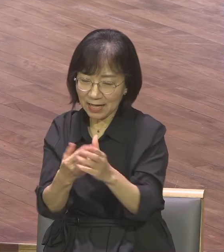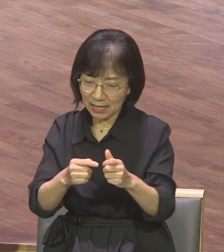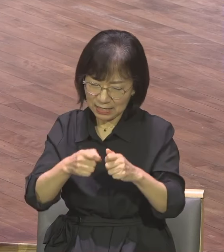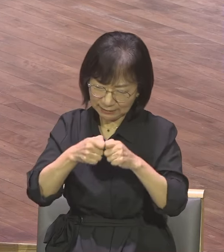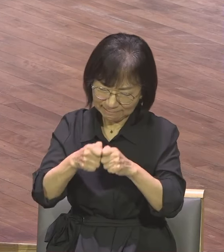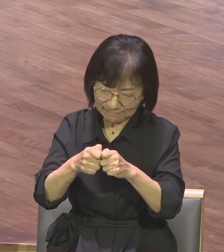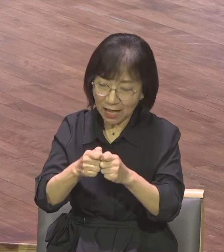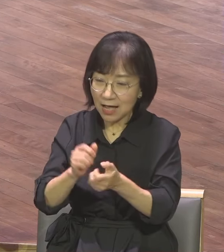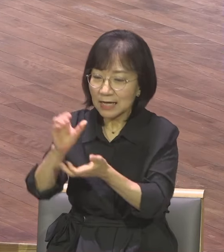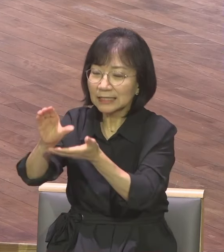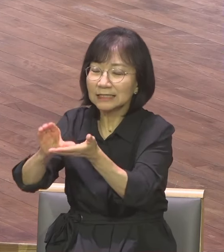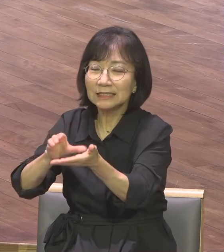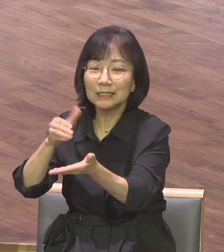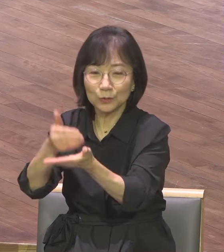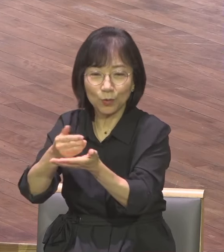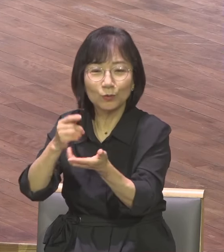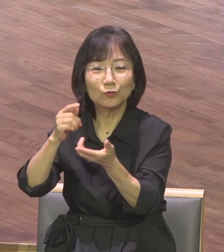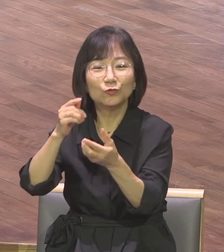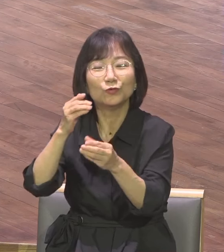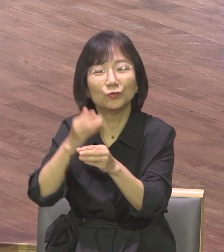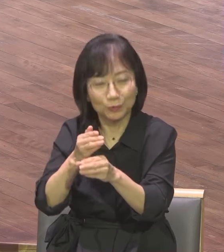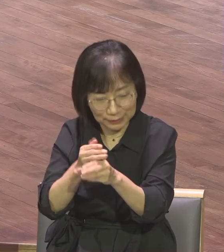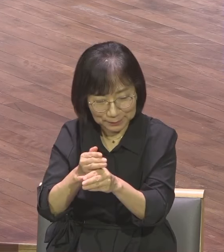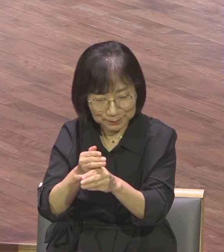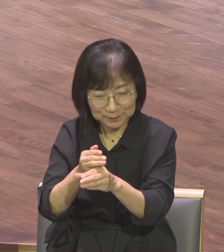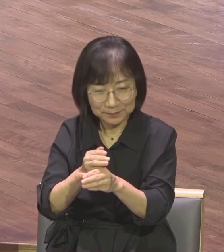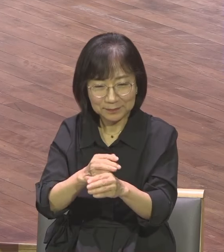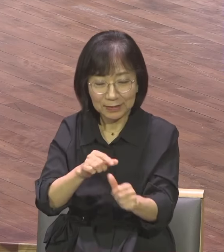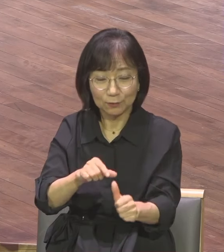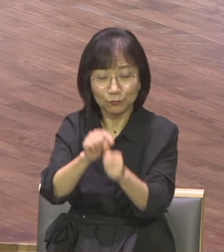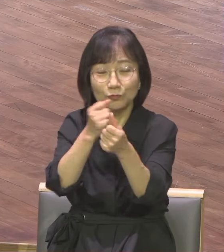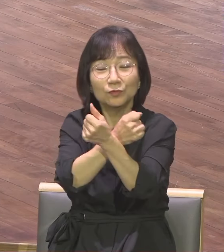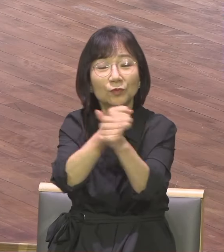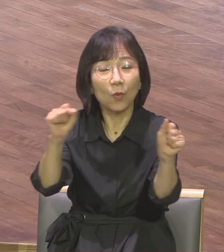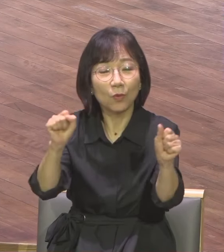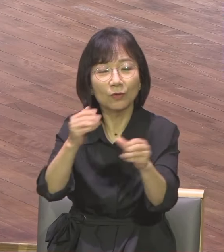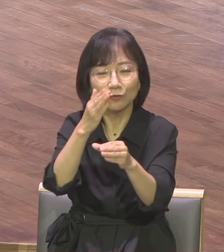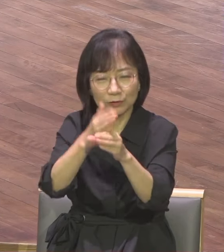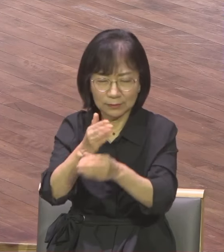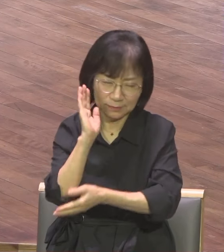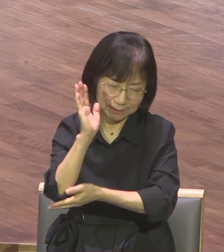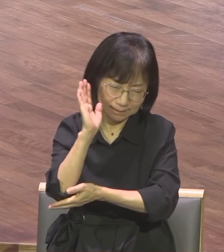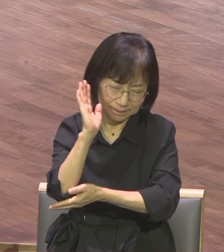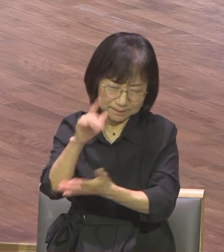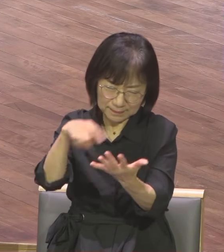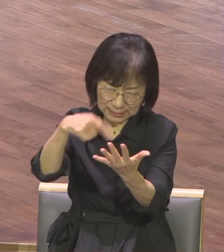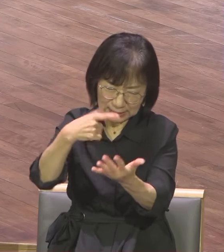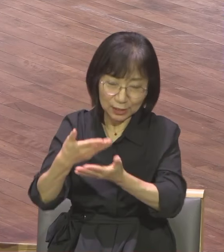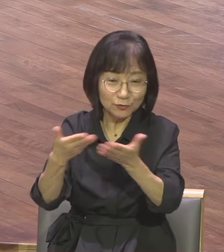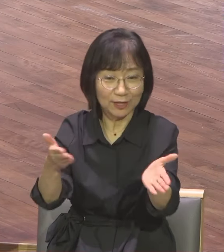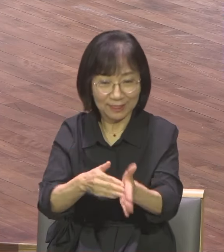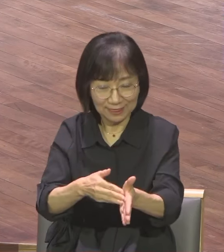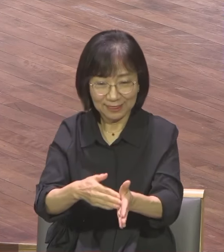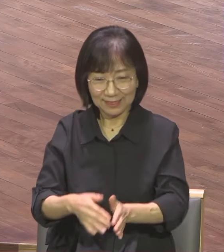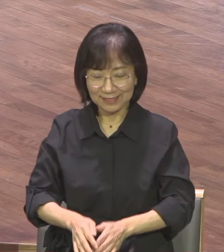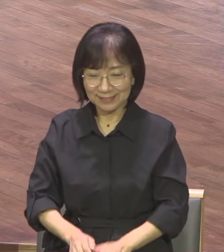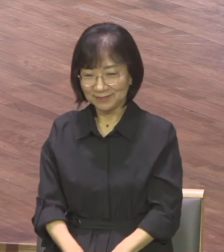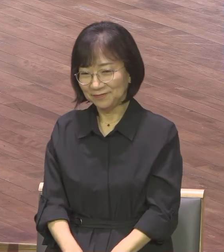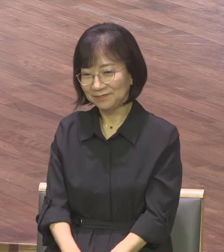중심으로 구석사 중심으로 성경을 강론한 거예요 그것을 믿는